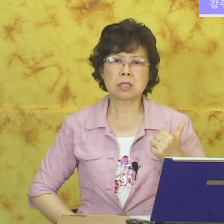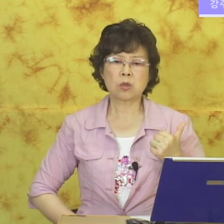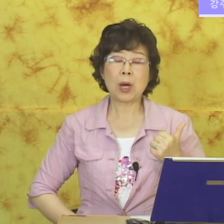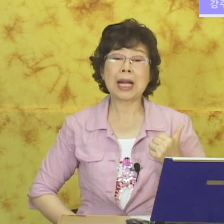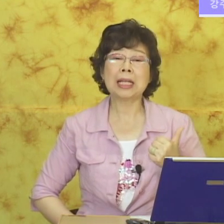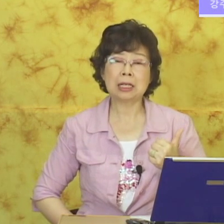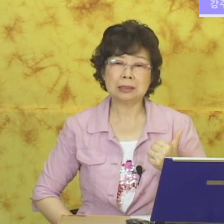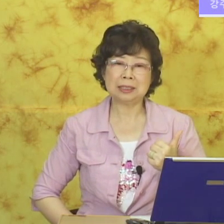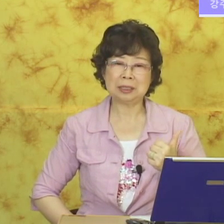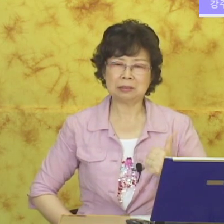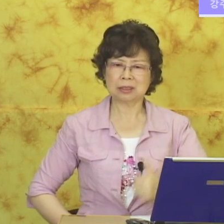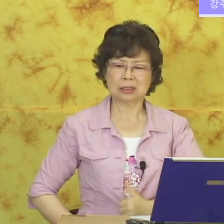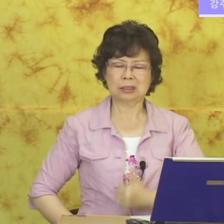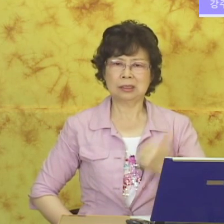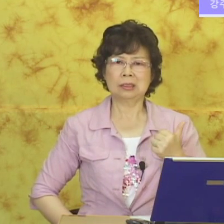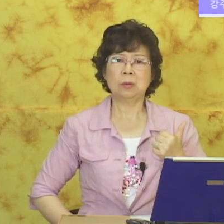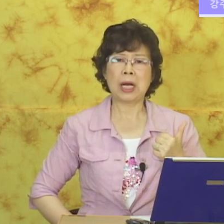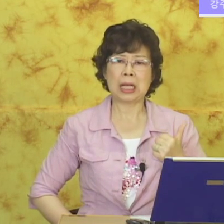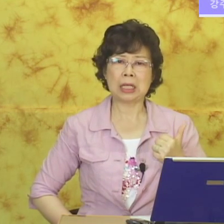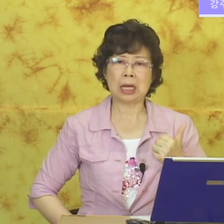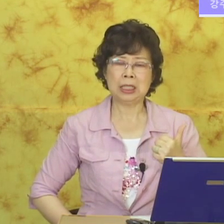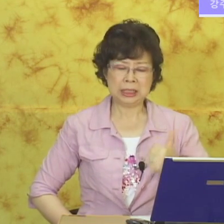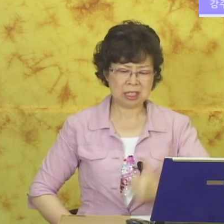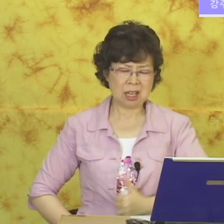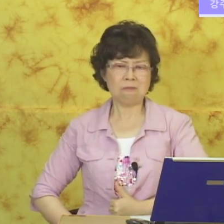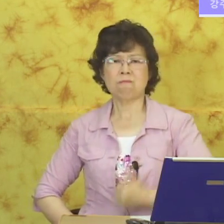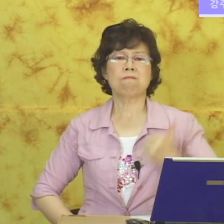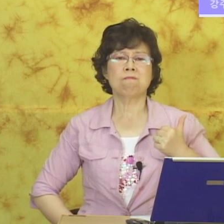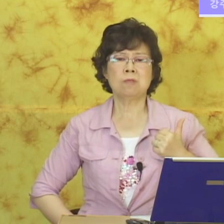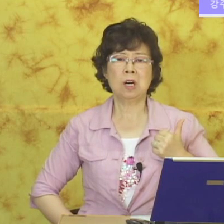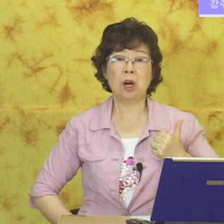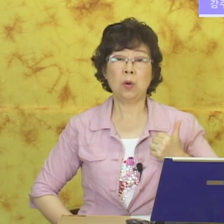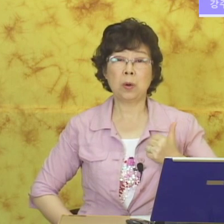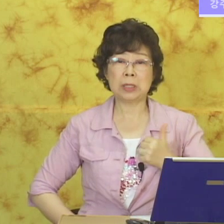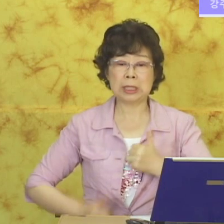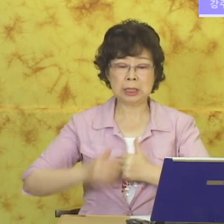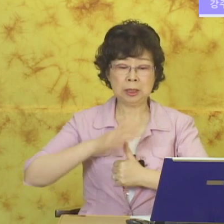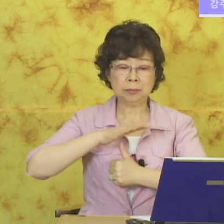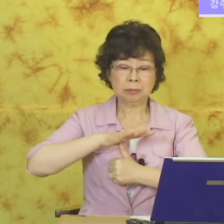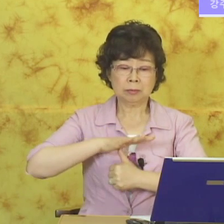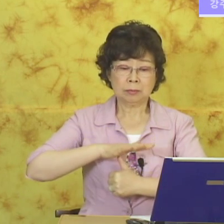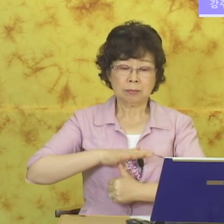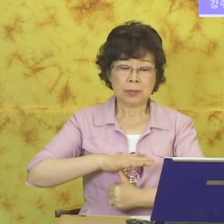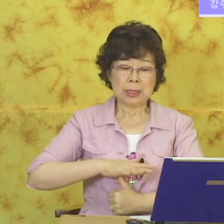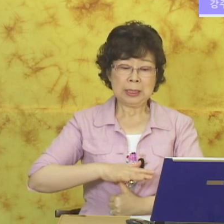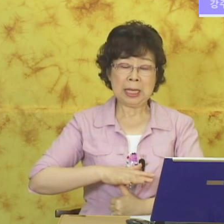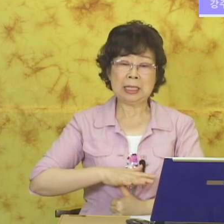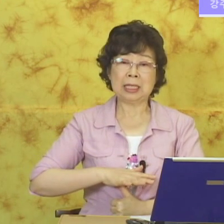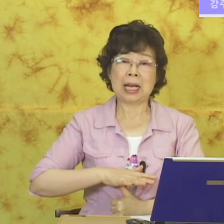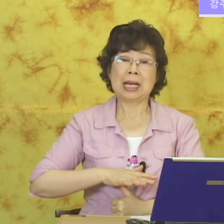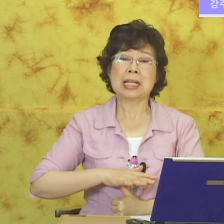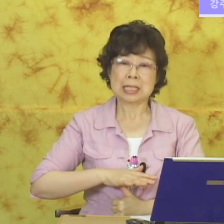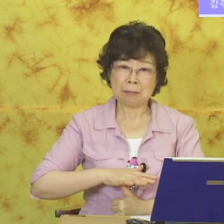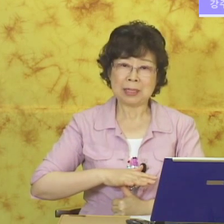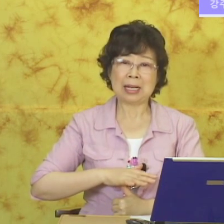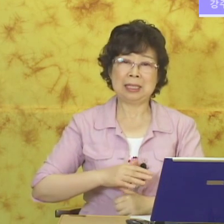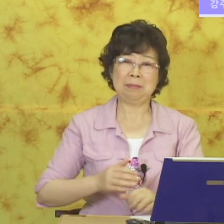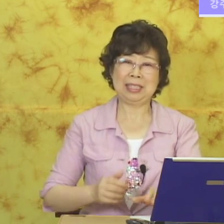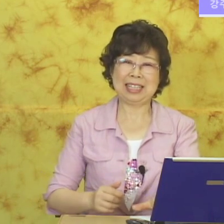환하다 하거든요. 환하다. 자 이렇게 올라오는 거를 내리니까 참다가 됩니다.